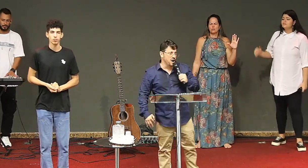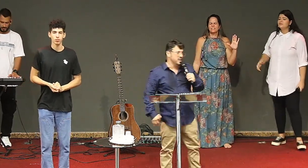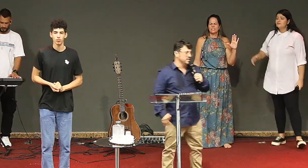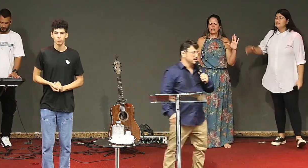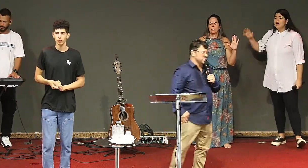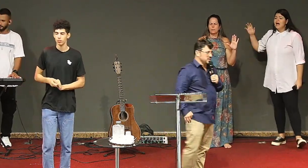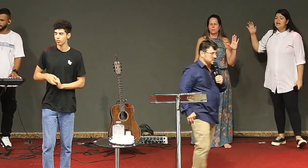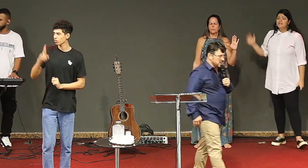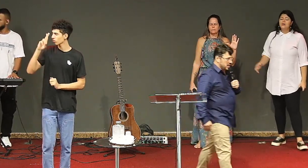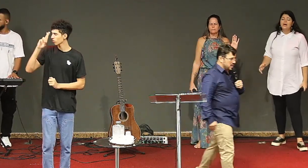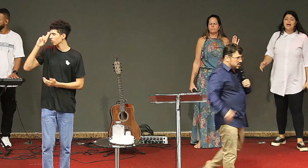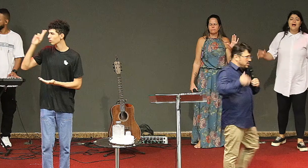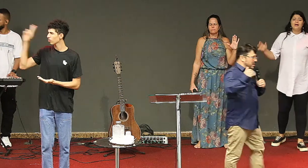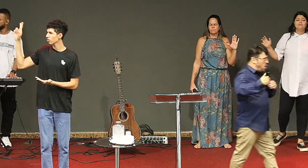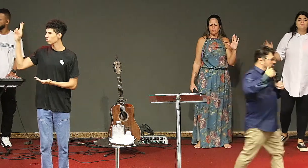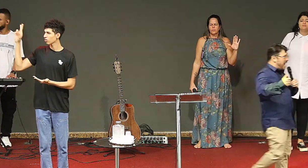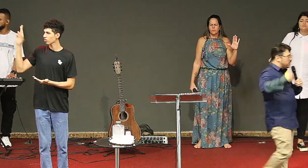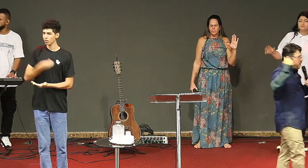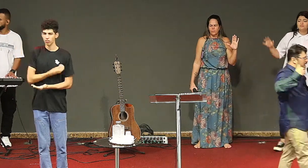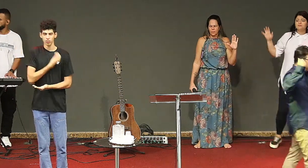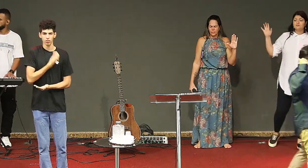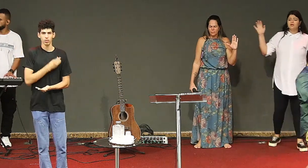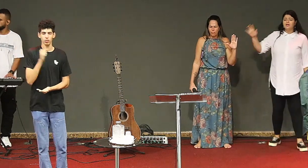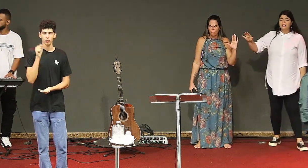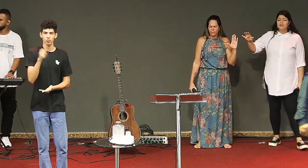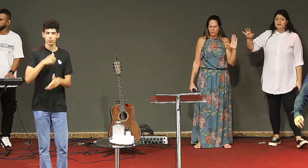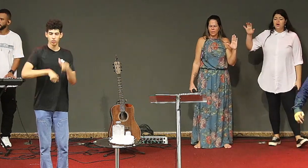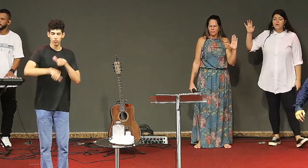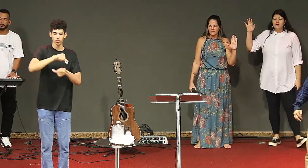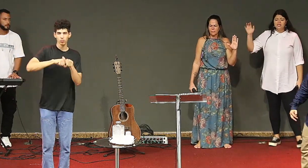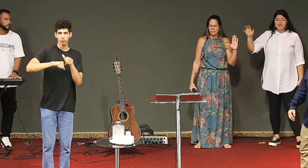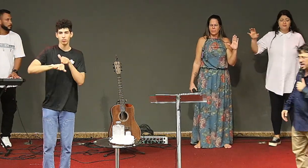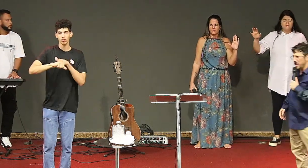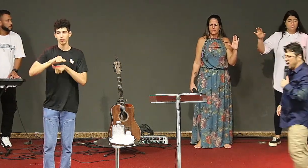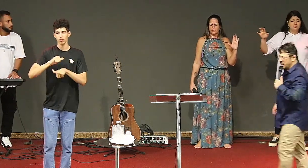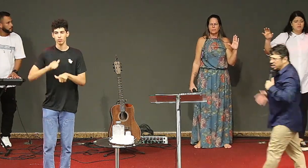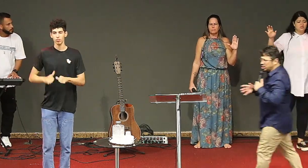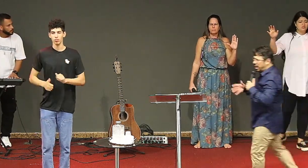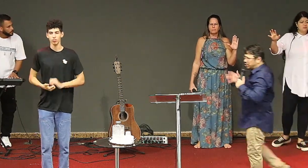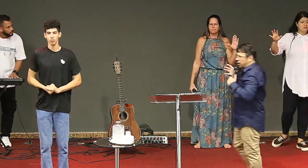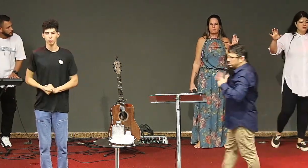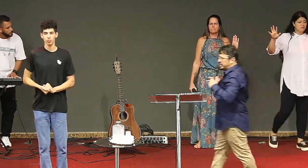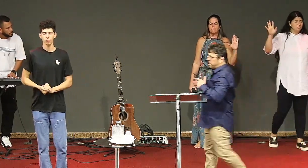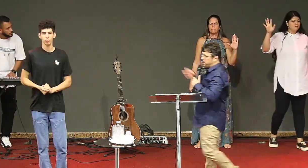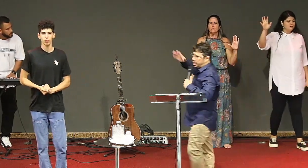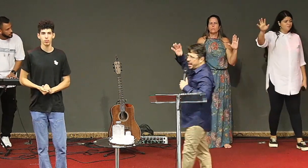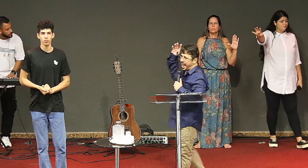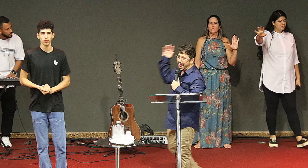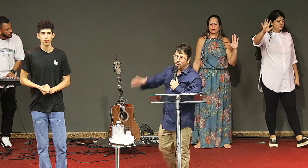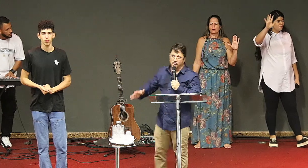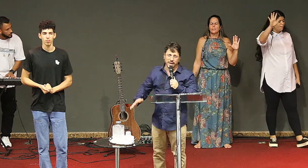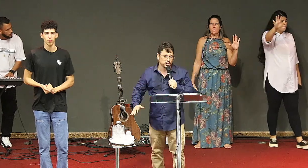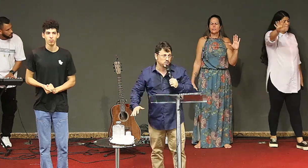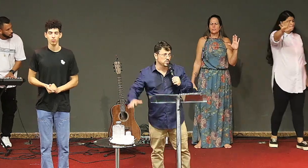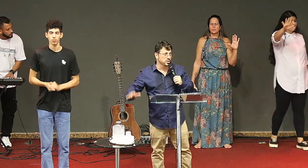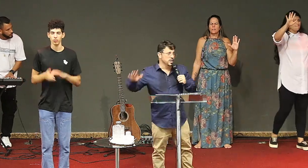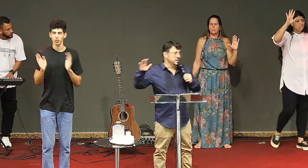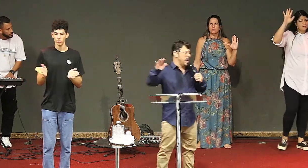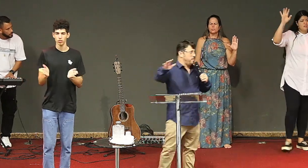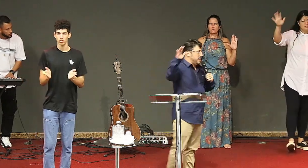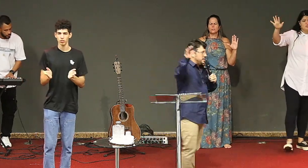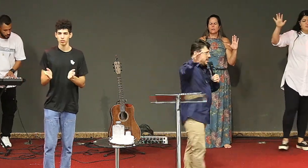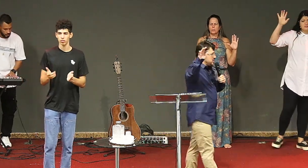Senhor seja tocado pelo Senhor que seja um tempo de recomeço